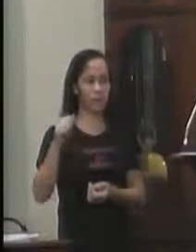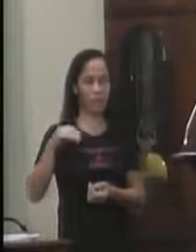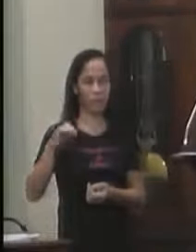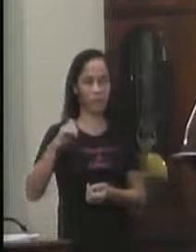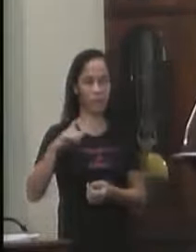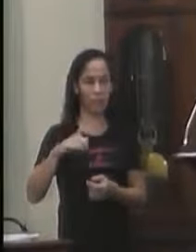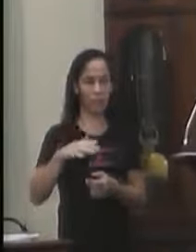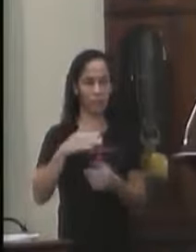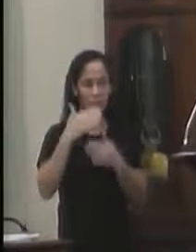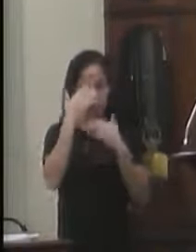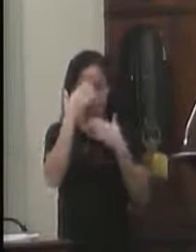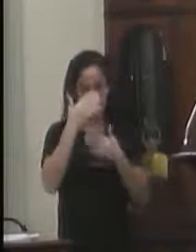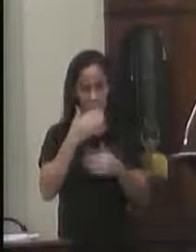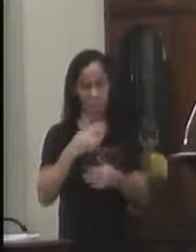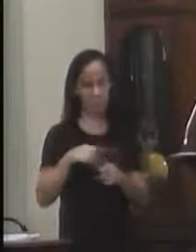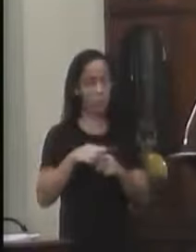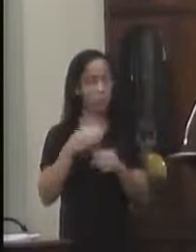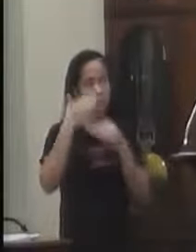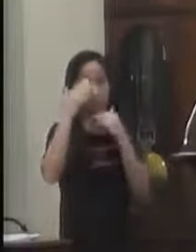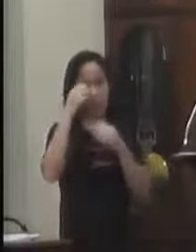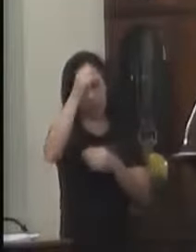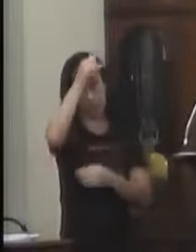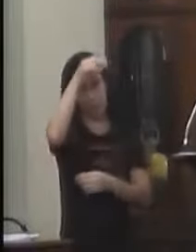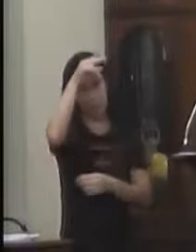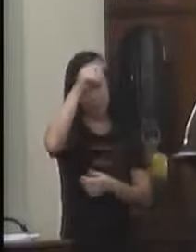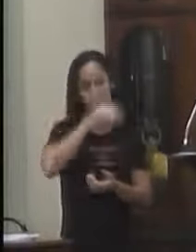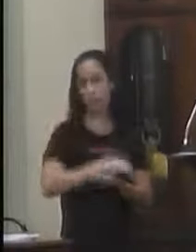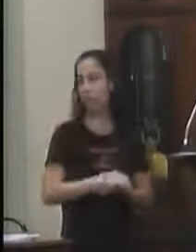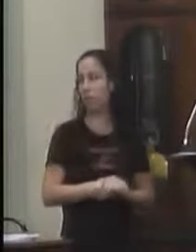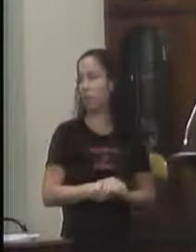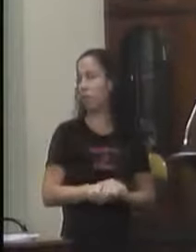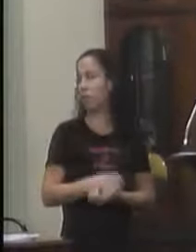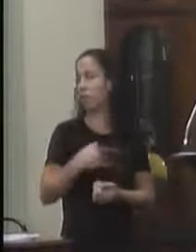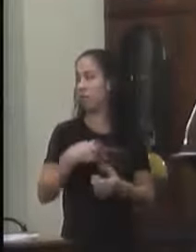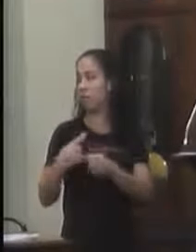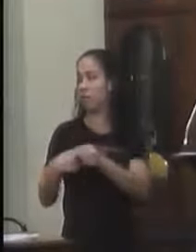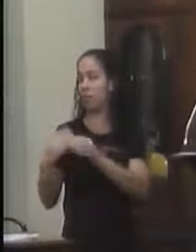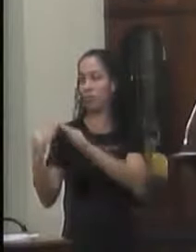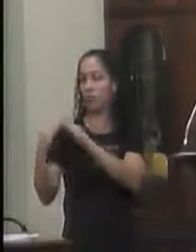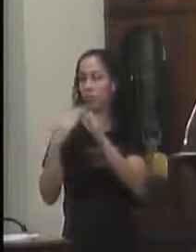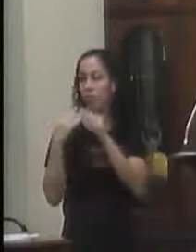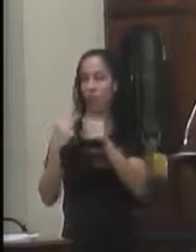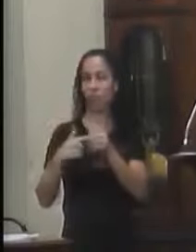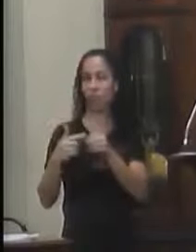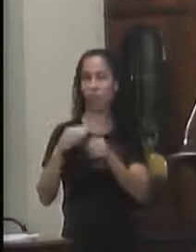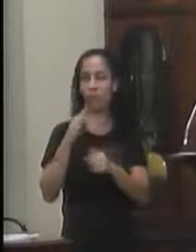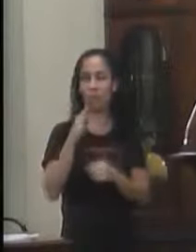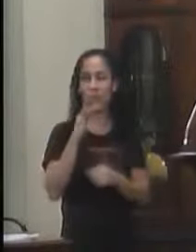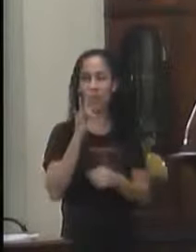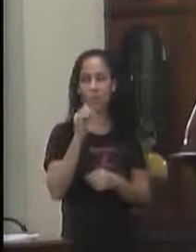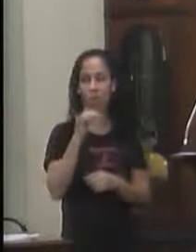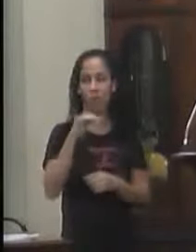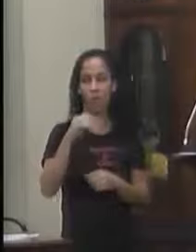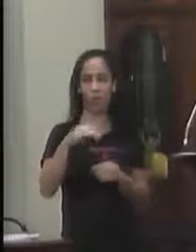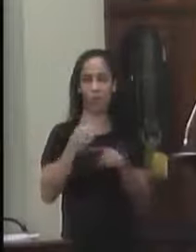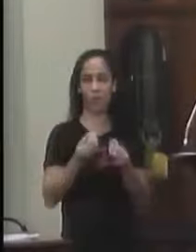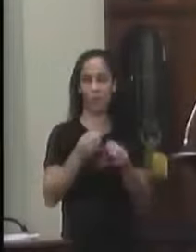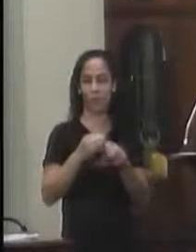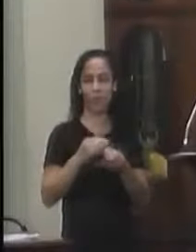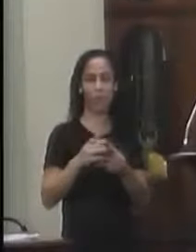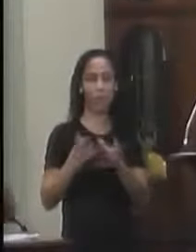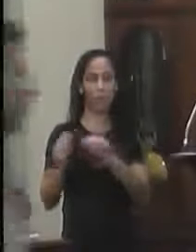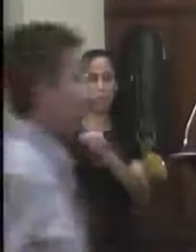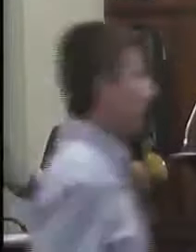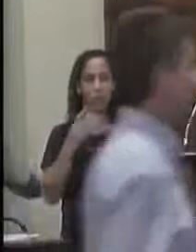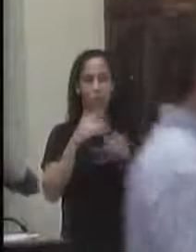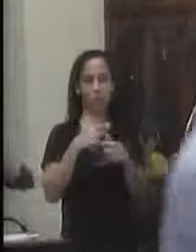Obrigada Agradecer também O prefeito Eu moro no bairro Bairro Fátima Do Lopes É um bairro